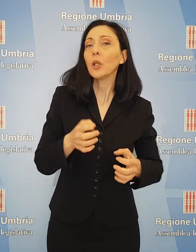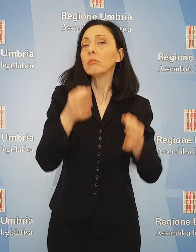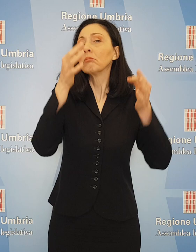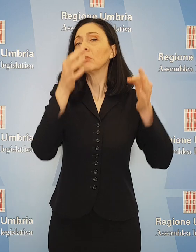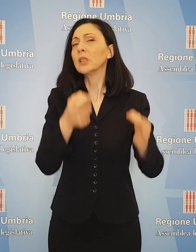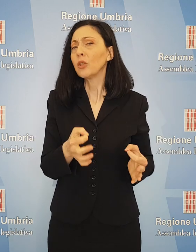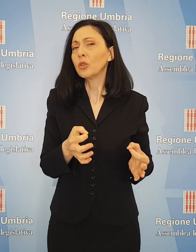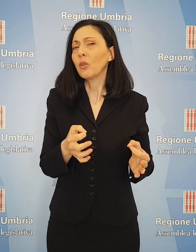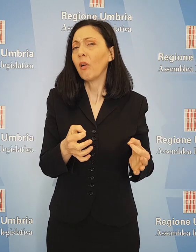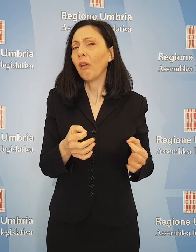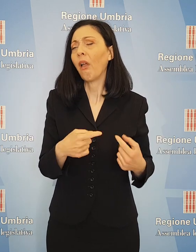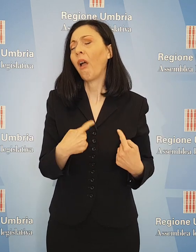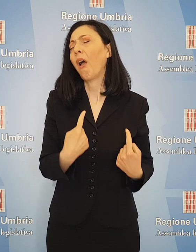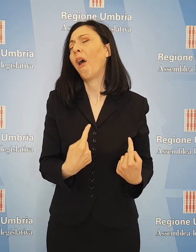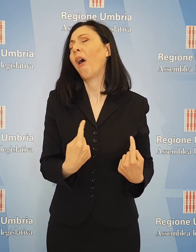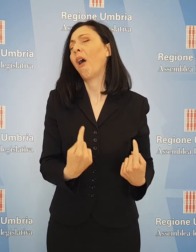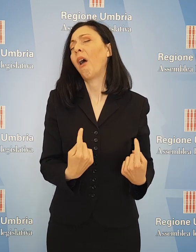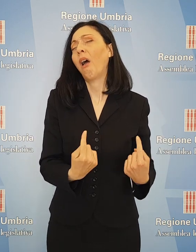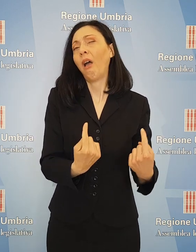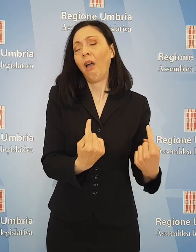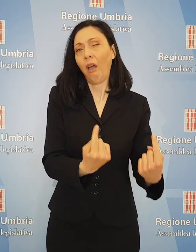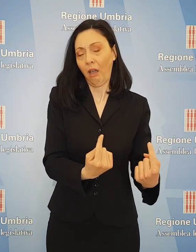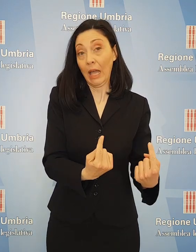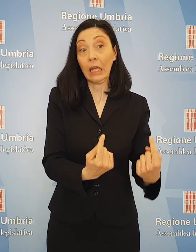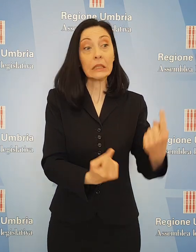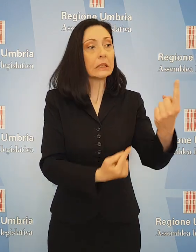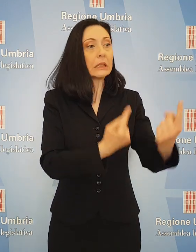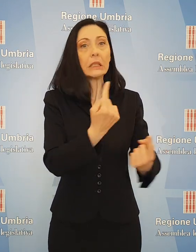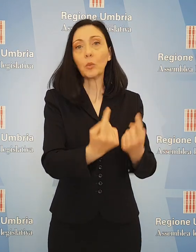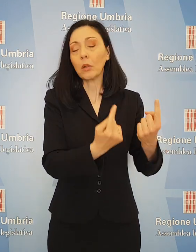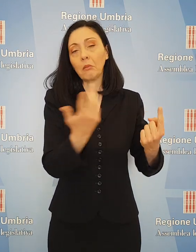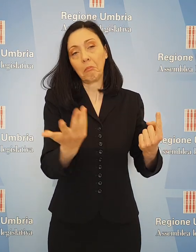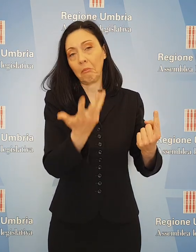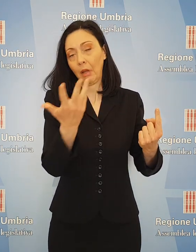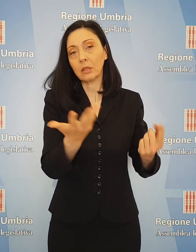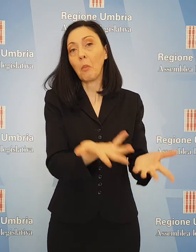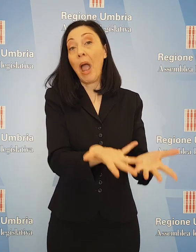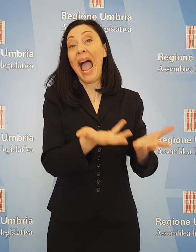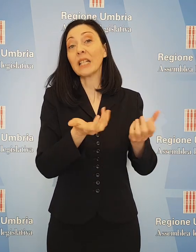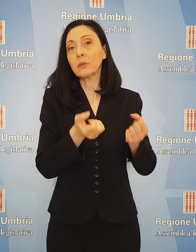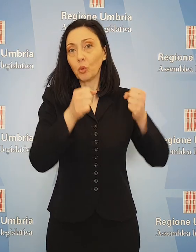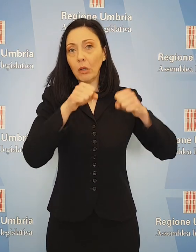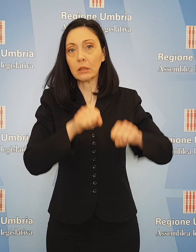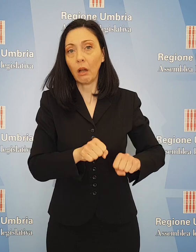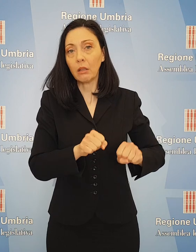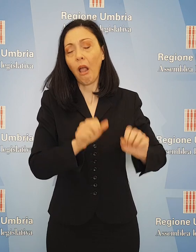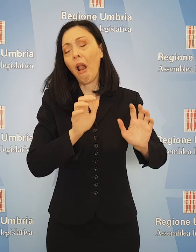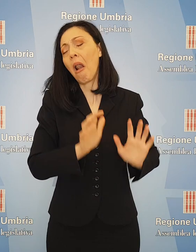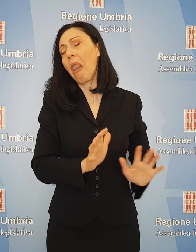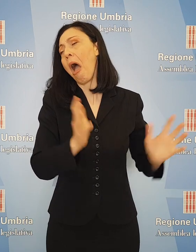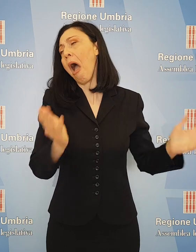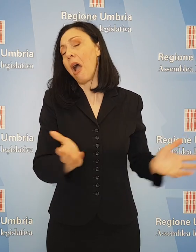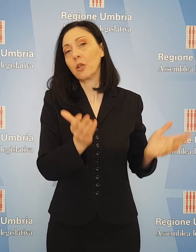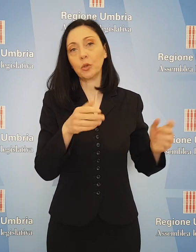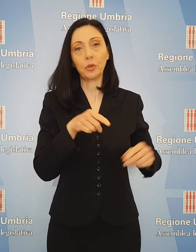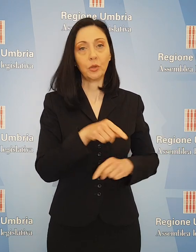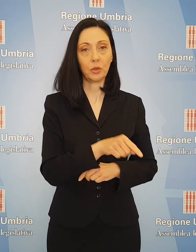richiesto tempi troppo lunghi. Sono state lasciate al caso situazioni come quelle delle assunzioni in sanità. È mancato il